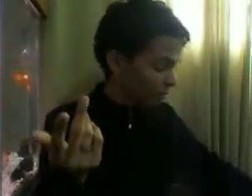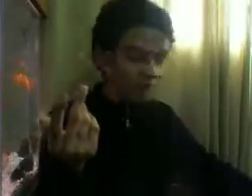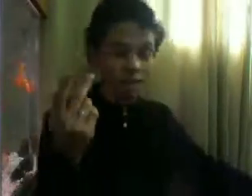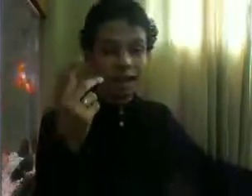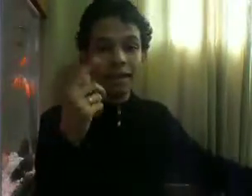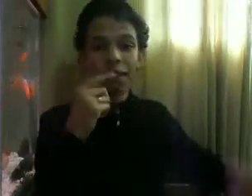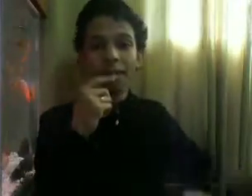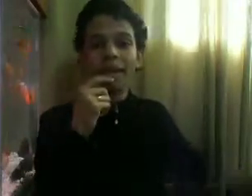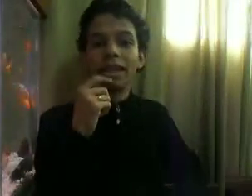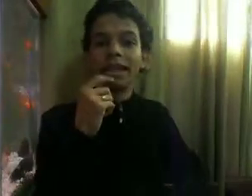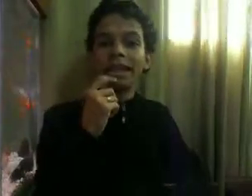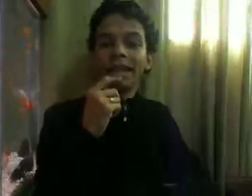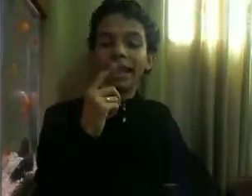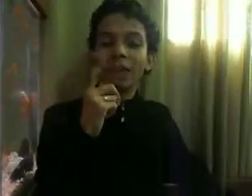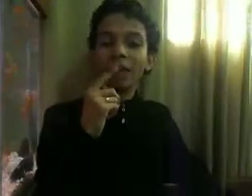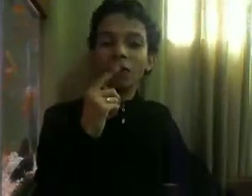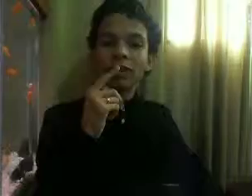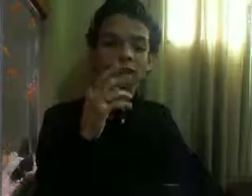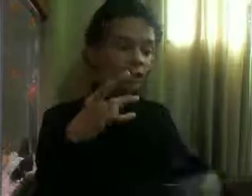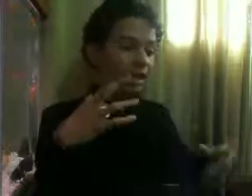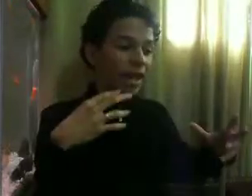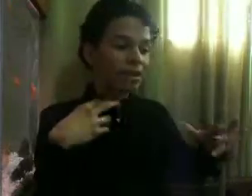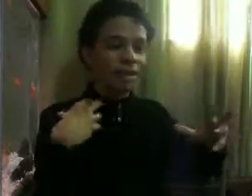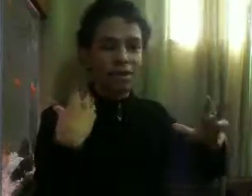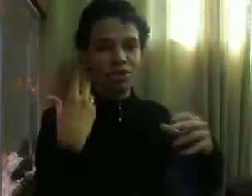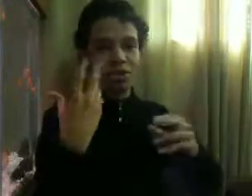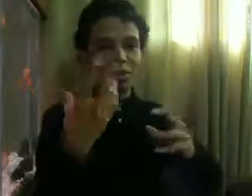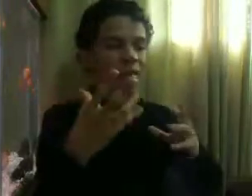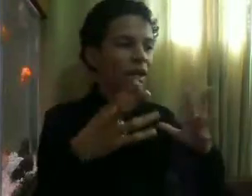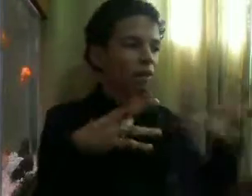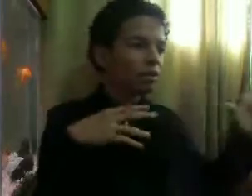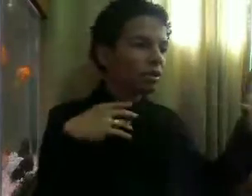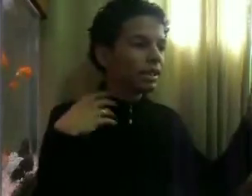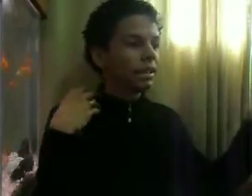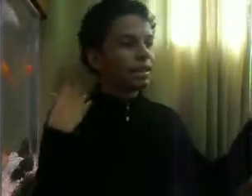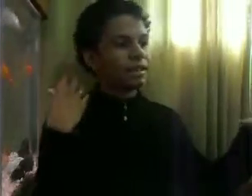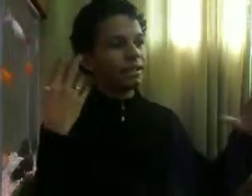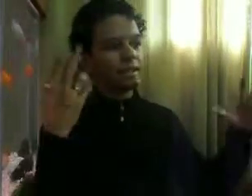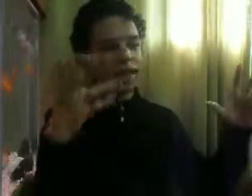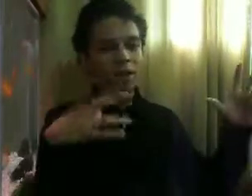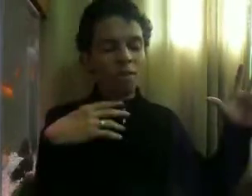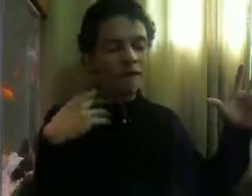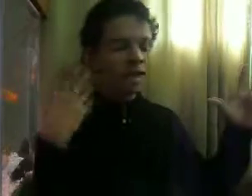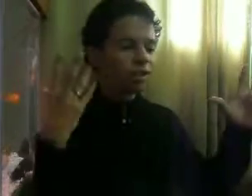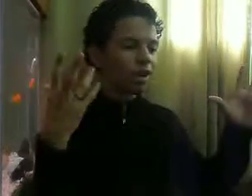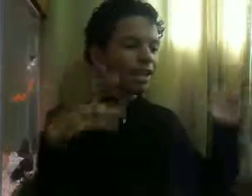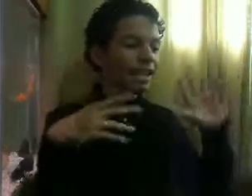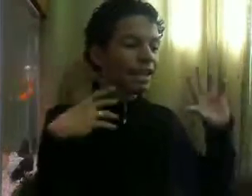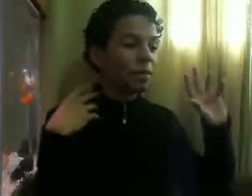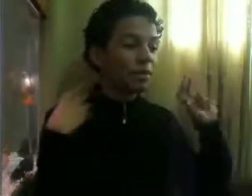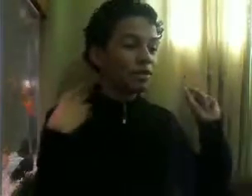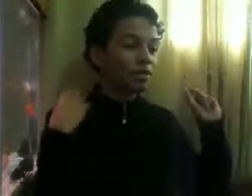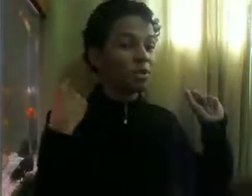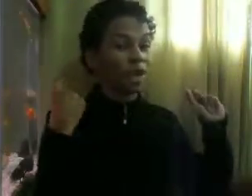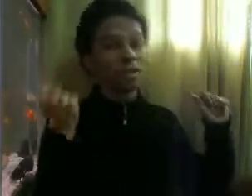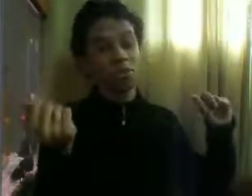Tá E a Malu Então ele acaba Se apaixonando Pela Malu E sai com ela Só que ele é Muito ciumento